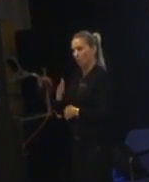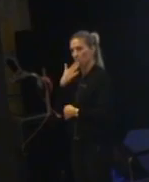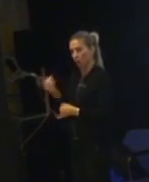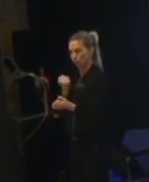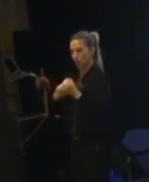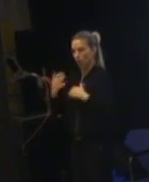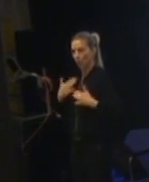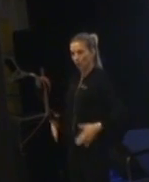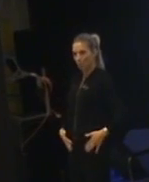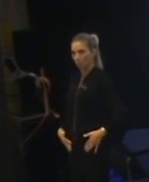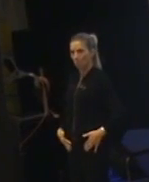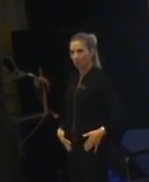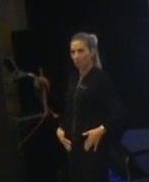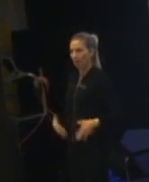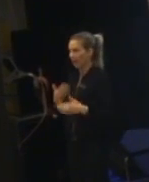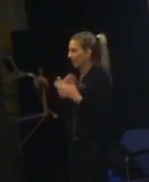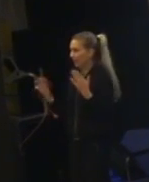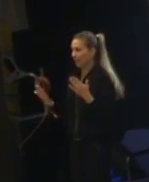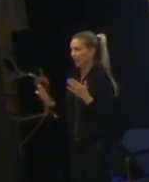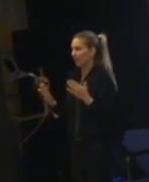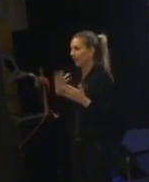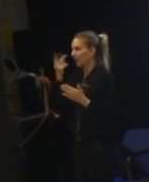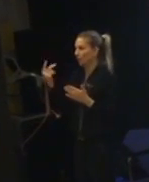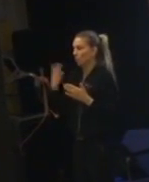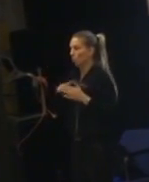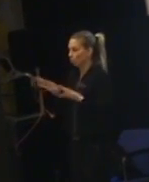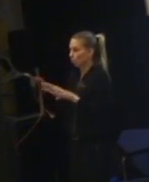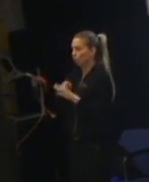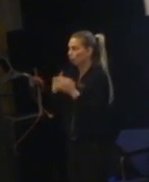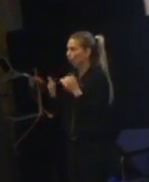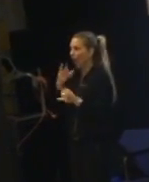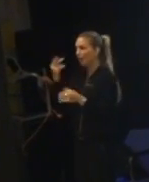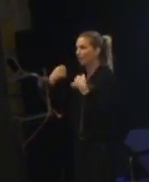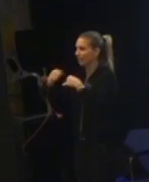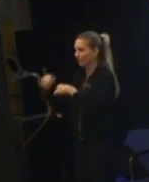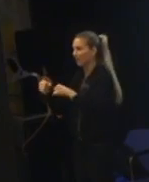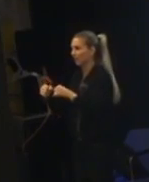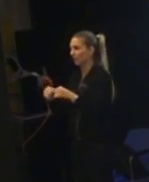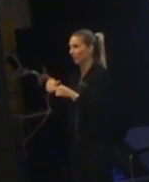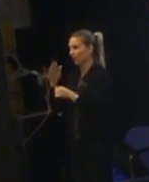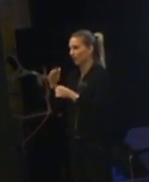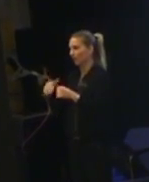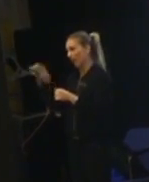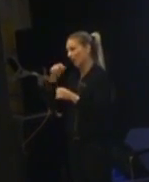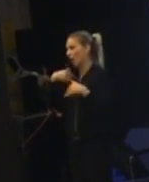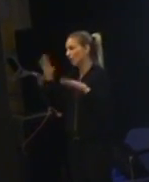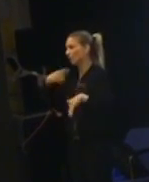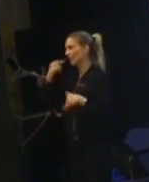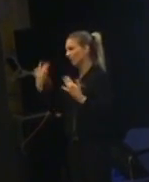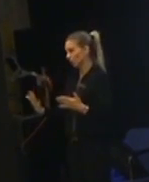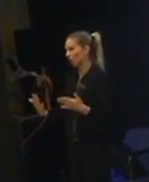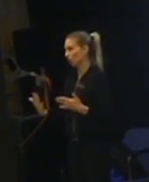ingen som mår dåligt av att få ägna sig åt de andra sakerna jag har pratat om idag heller. Alla mår faktiskt bra av att få känna in dem.